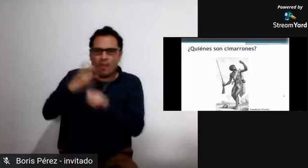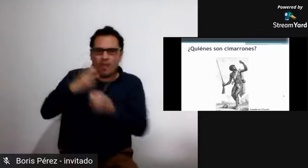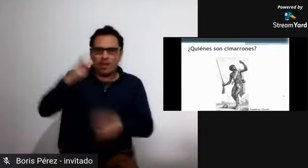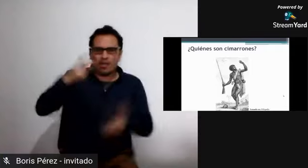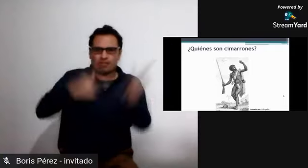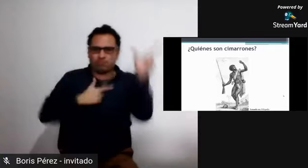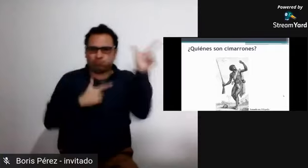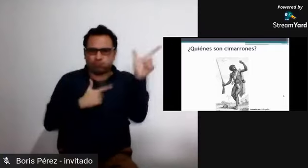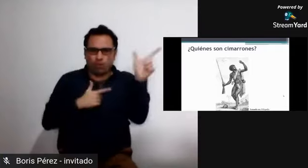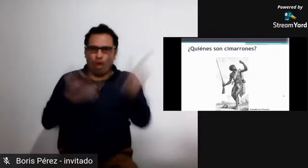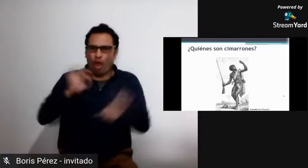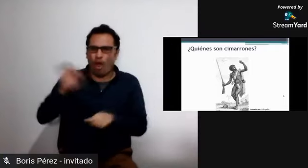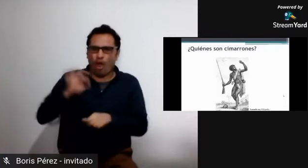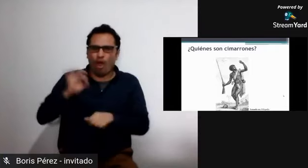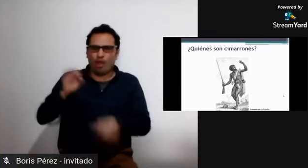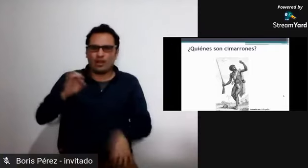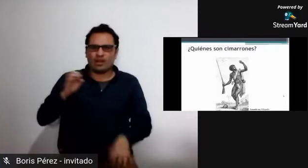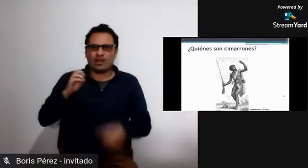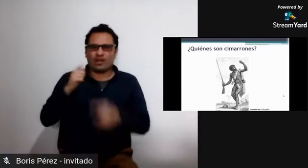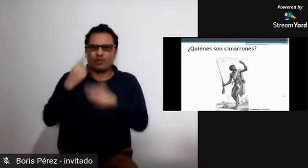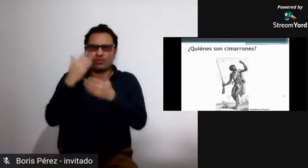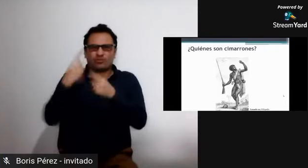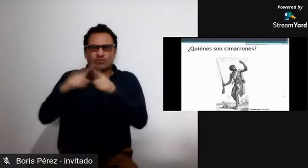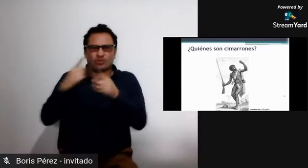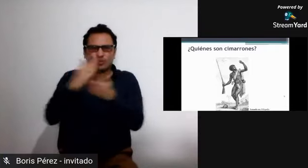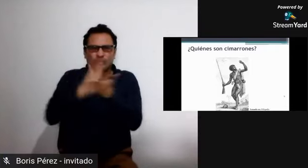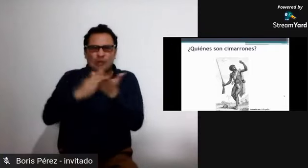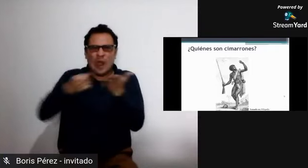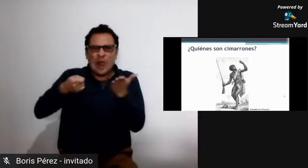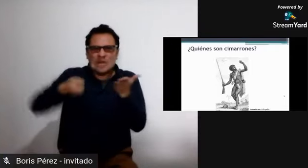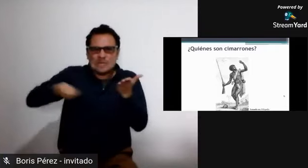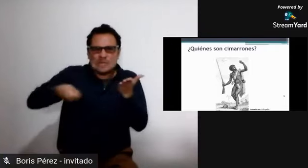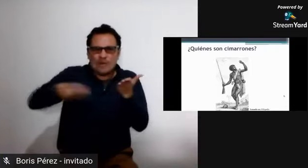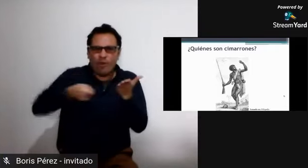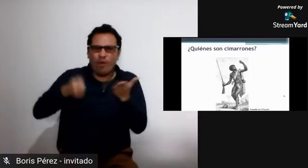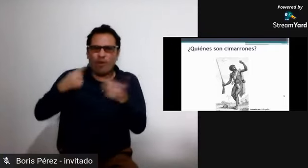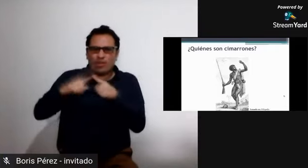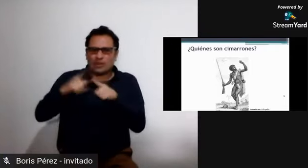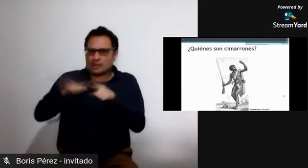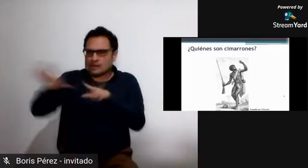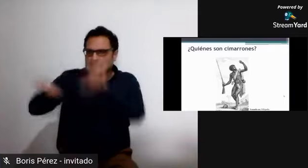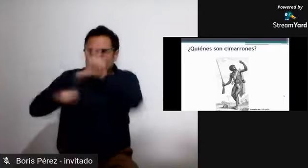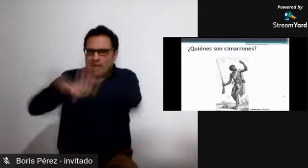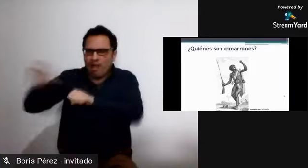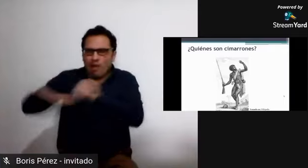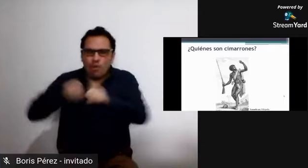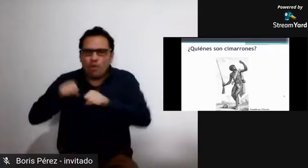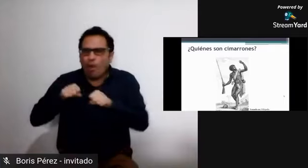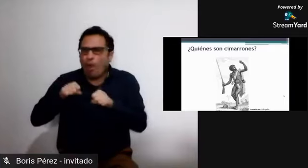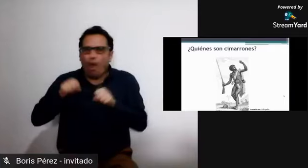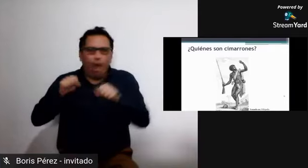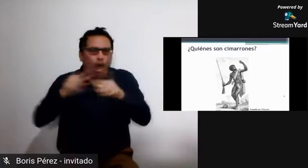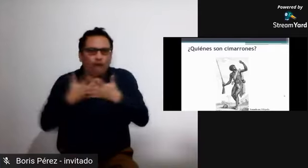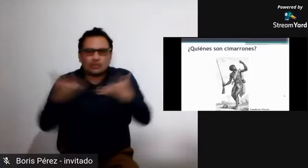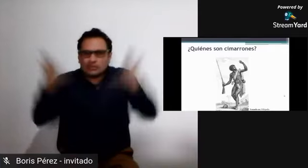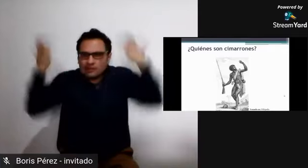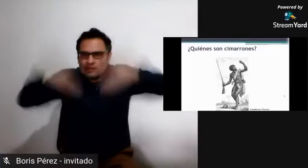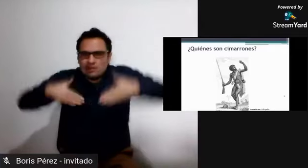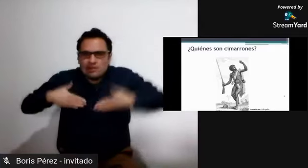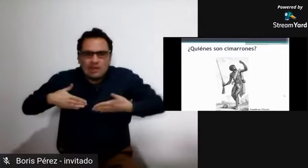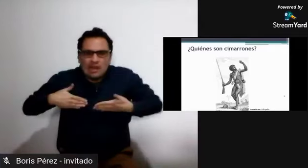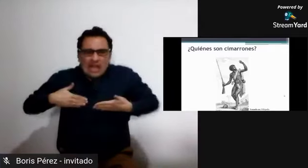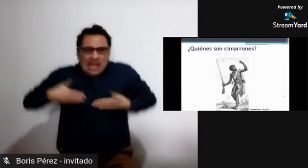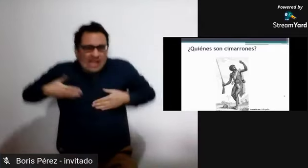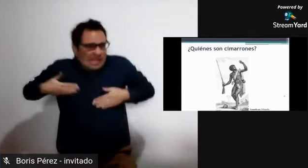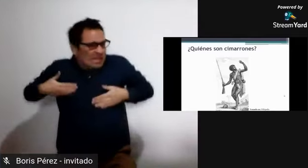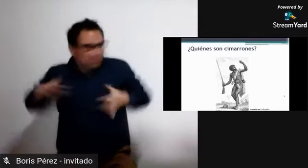y escaparse de estos de su esclavitud entonces lo